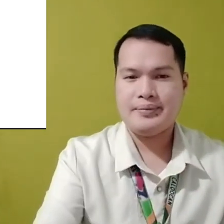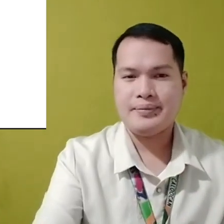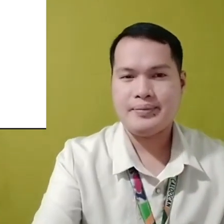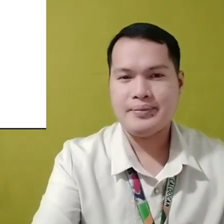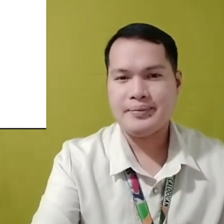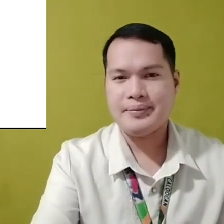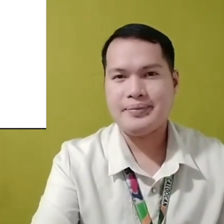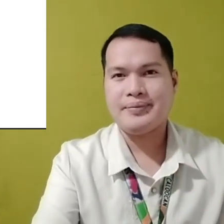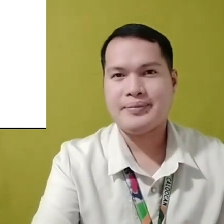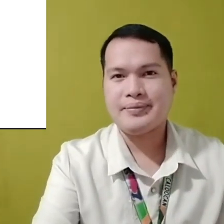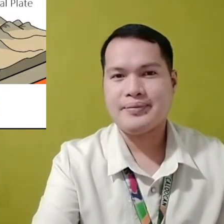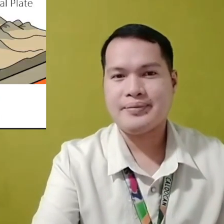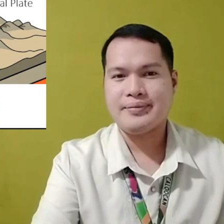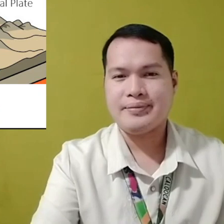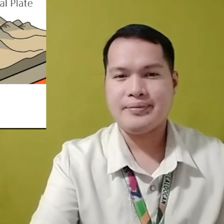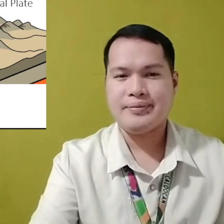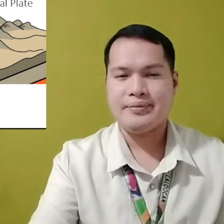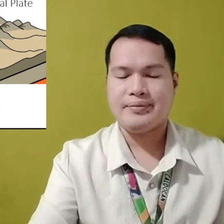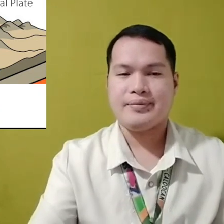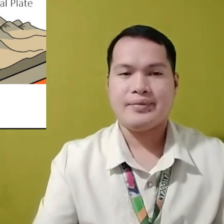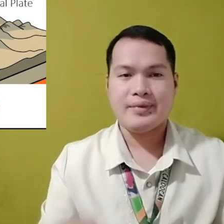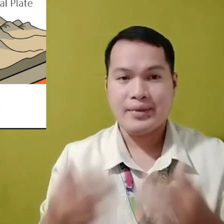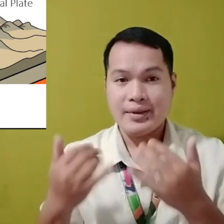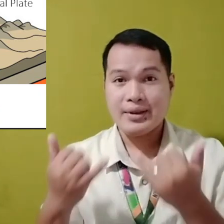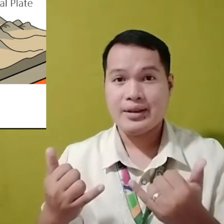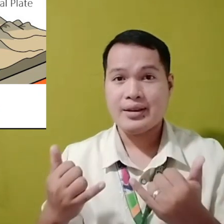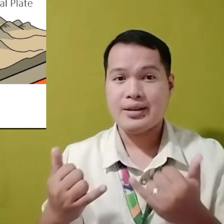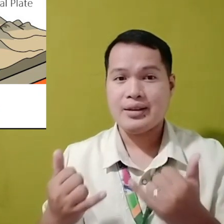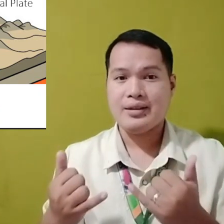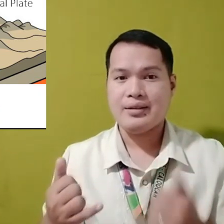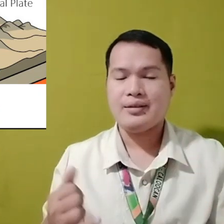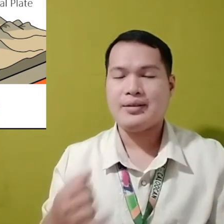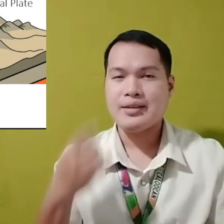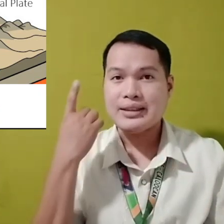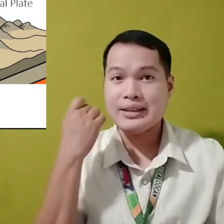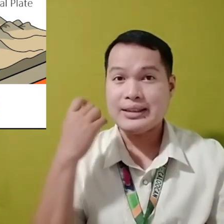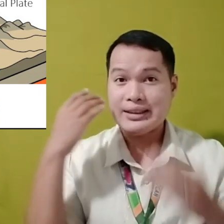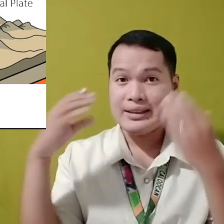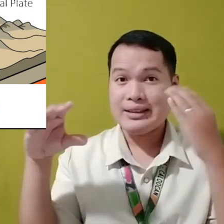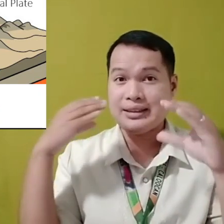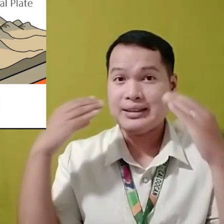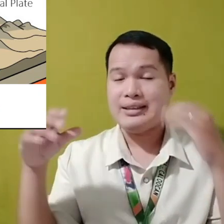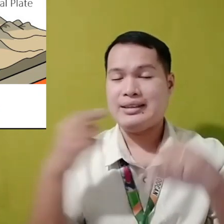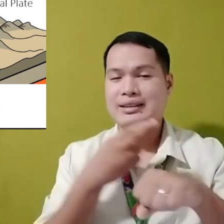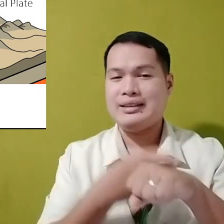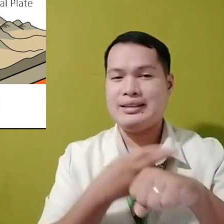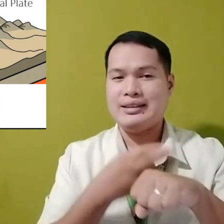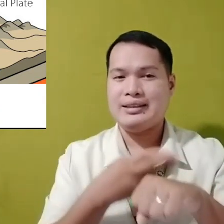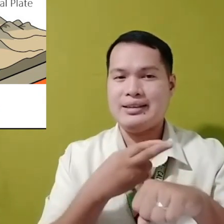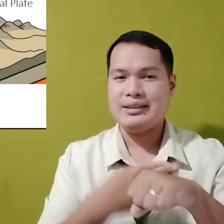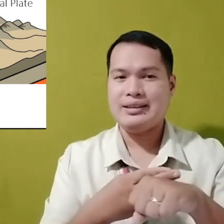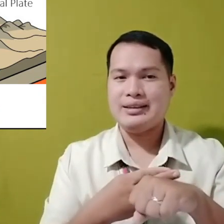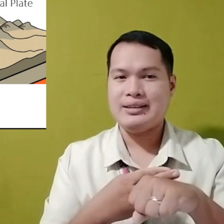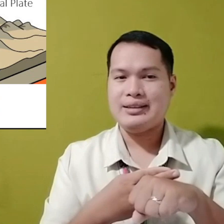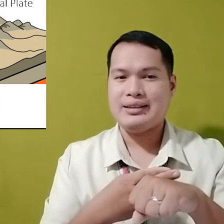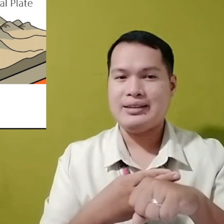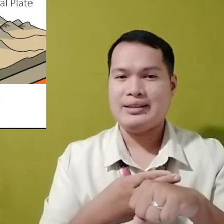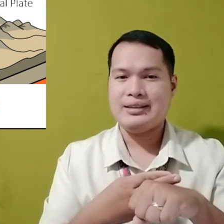,000 Kanina, kinumpara natin ang mga bato na